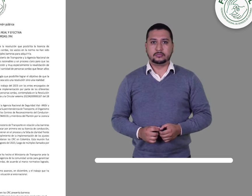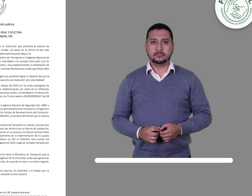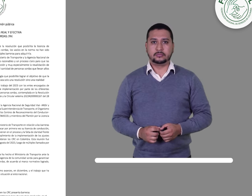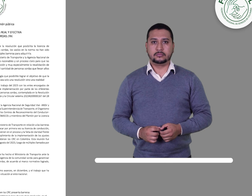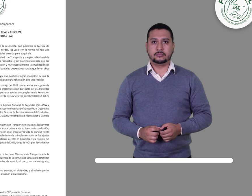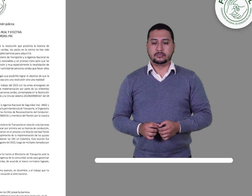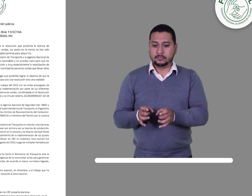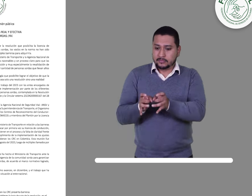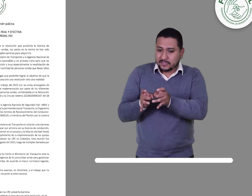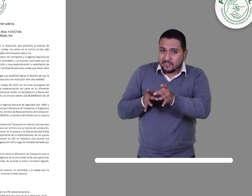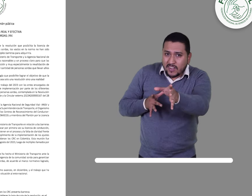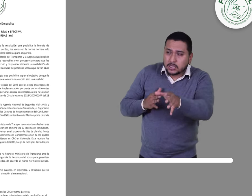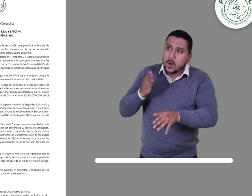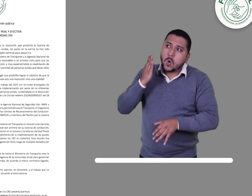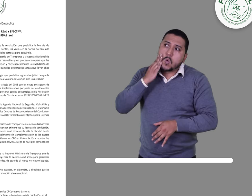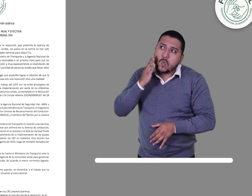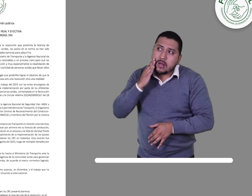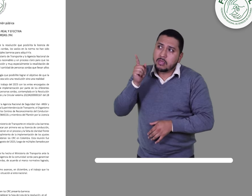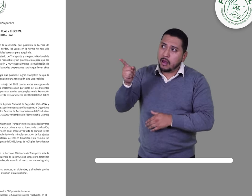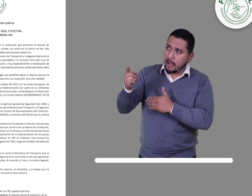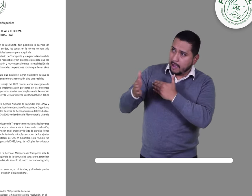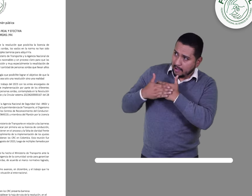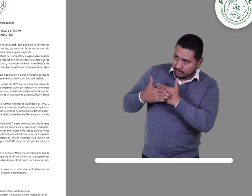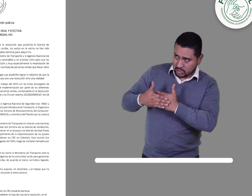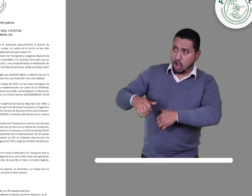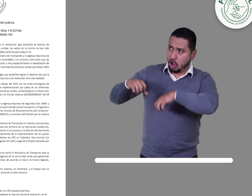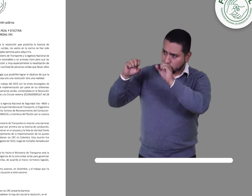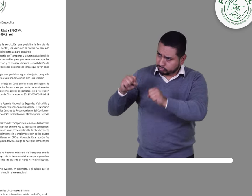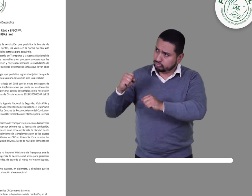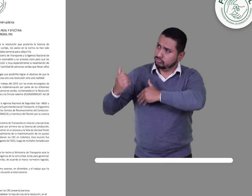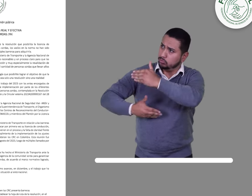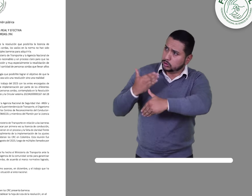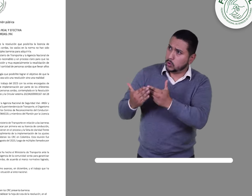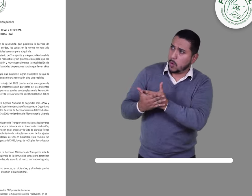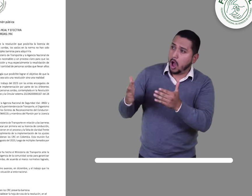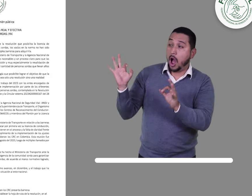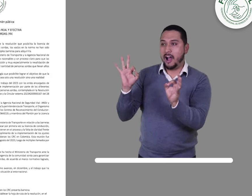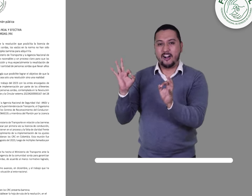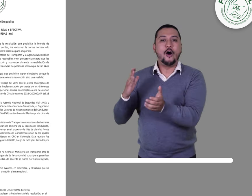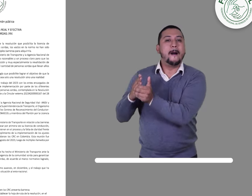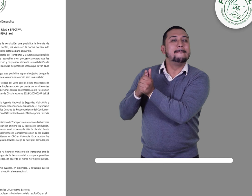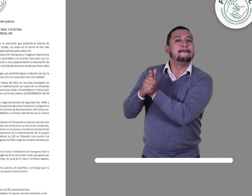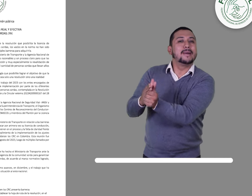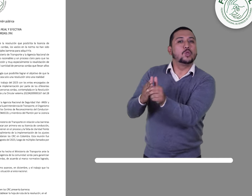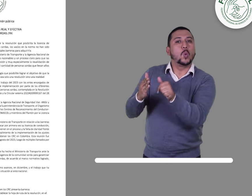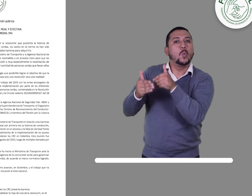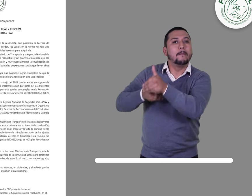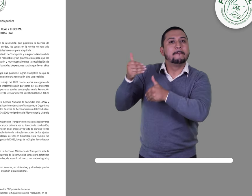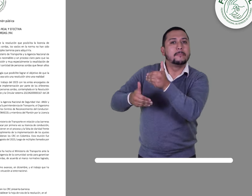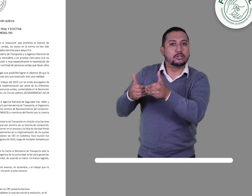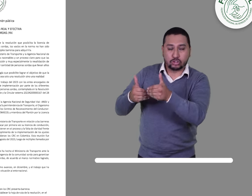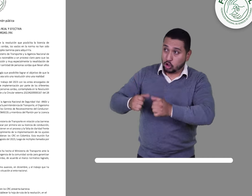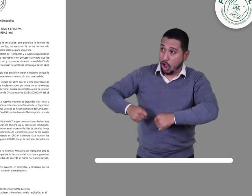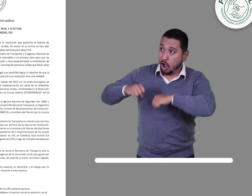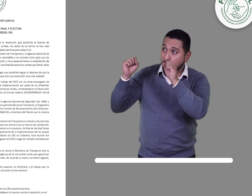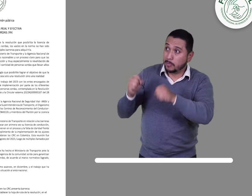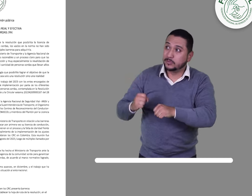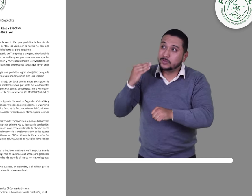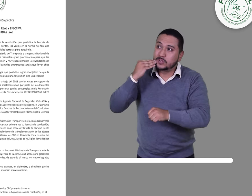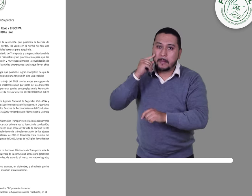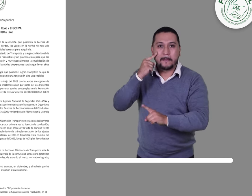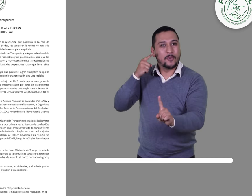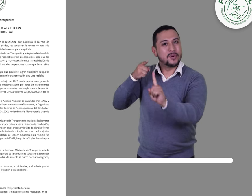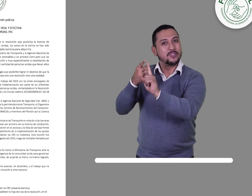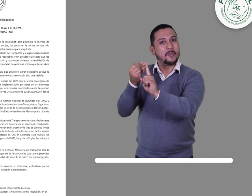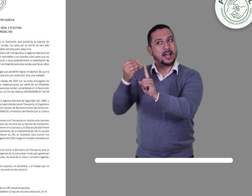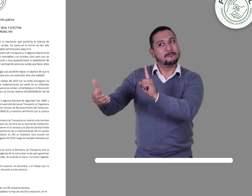No hay una fecha clara establecida y una metodología que posibilite lograr el objetivo de que la